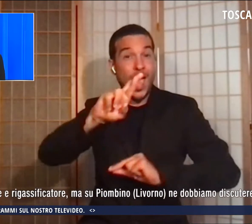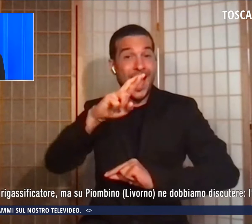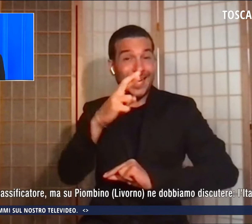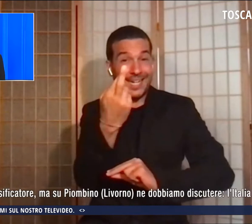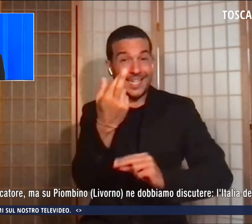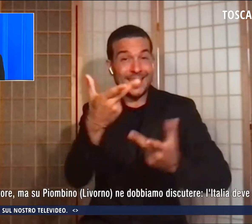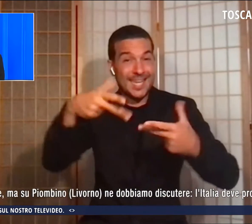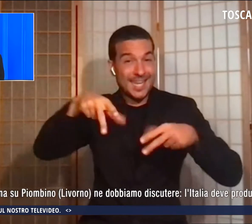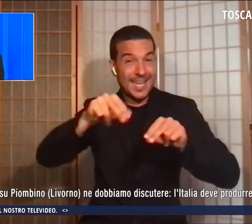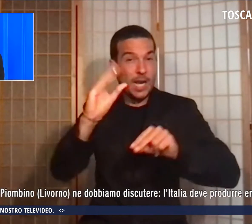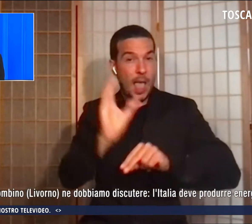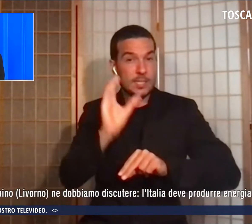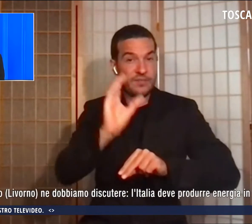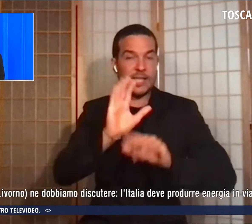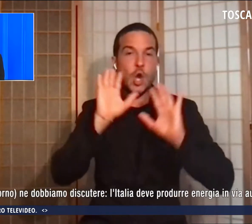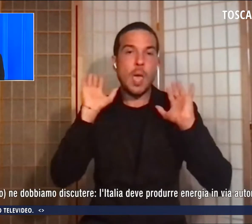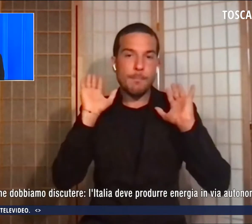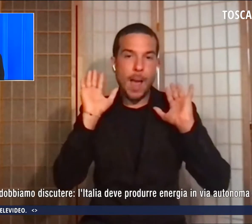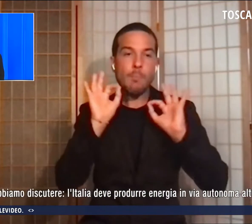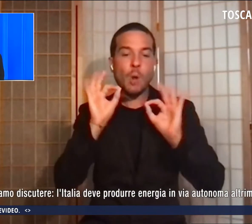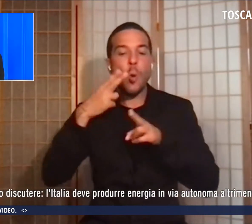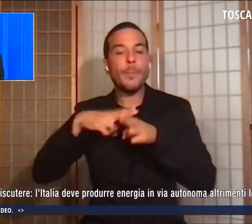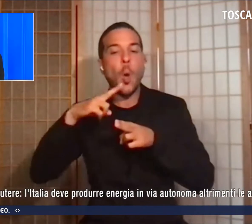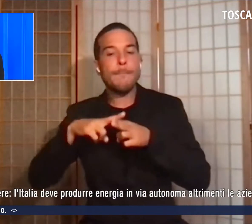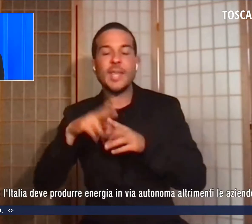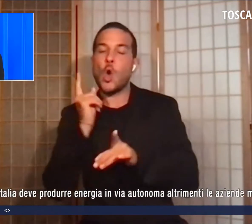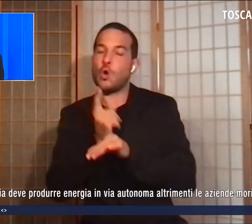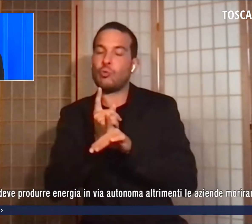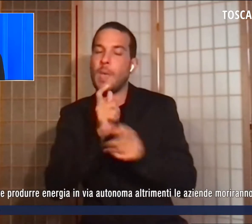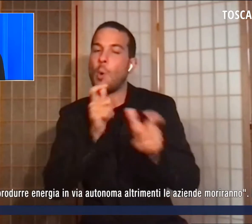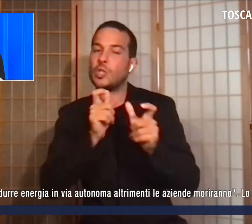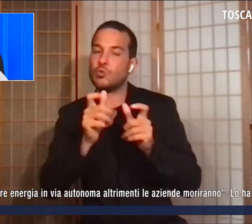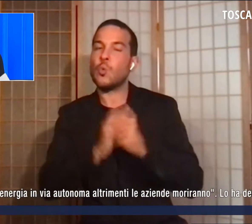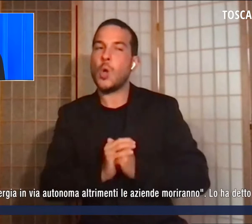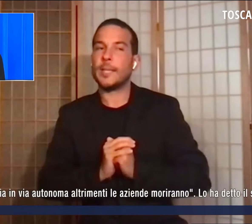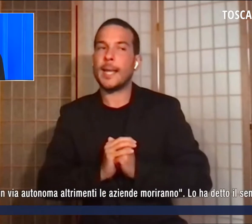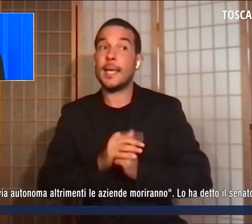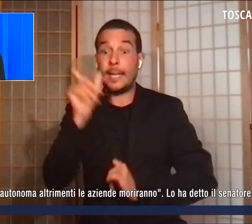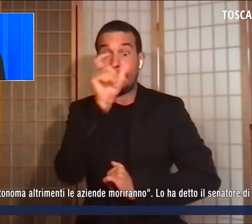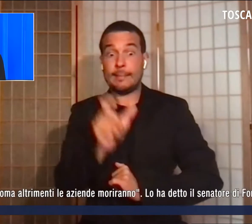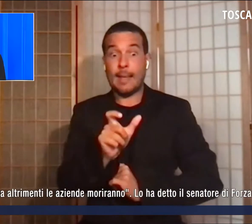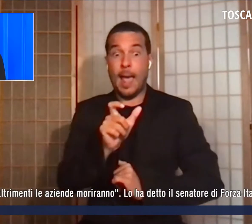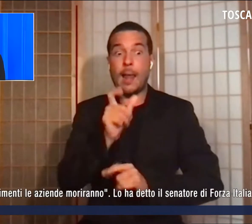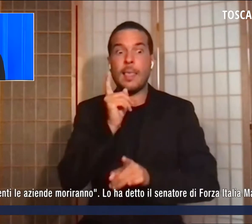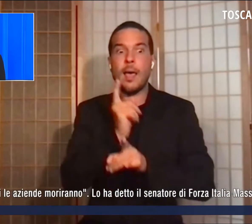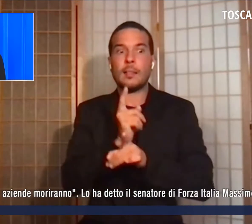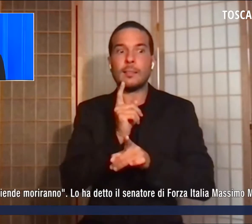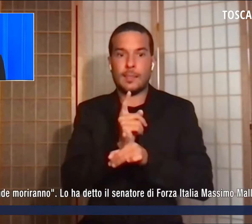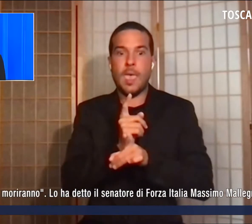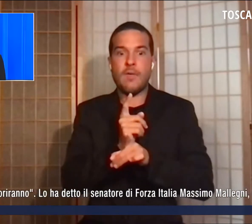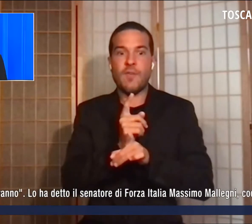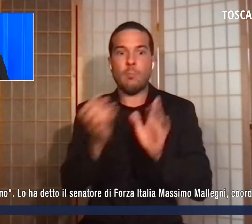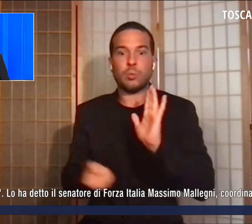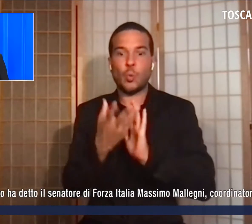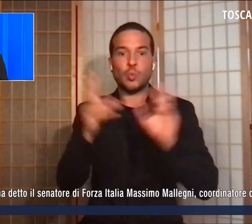ne dobbiamo discutere. L'Italia deve produrre energia in via autonoma, altrimenti le aziende